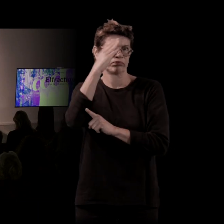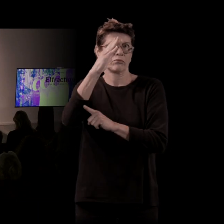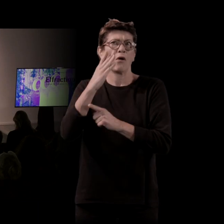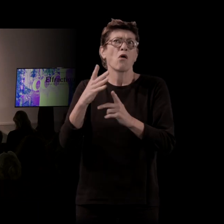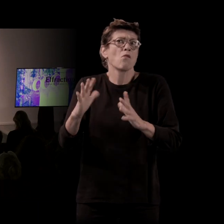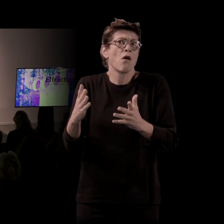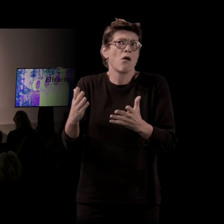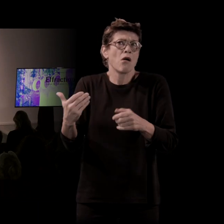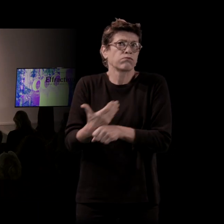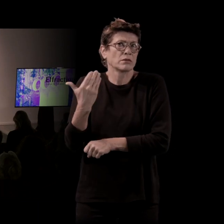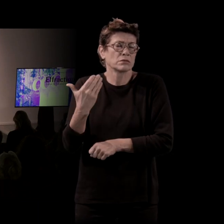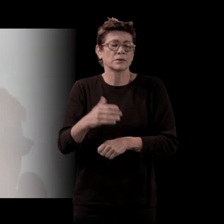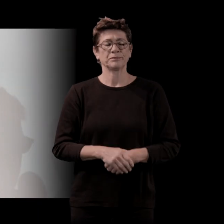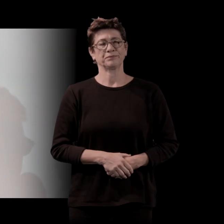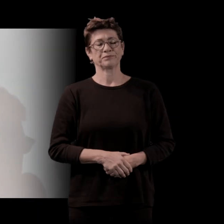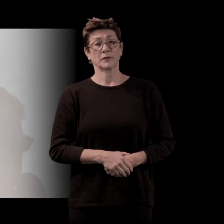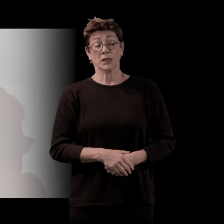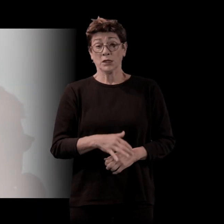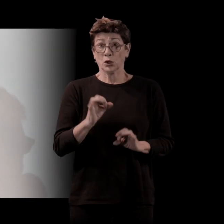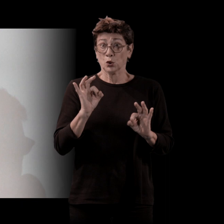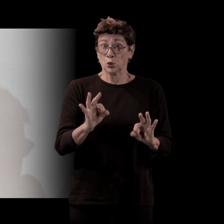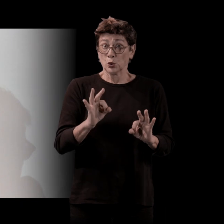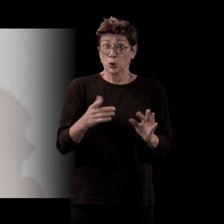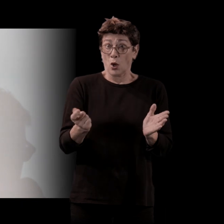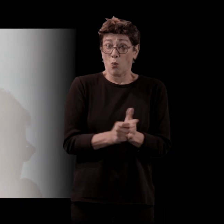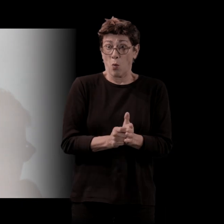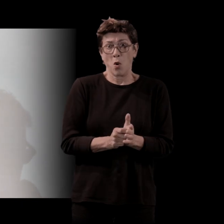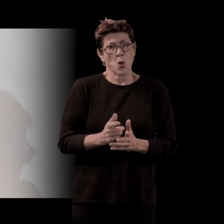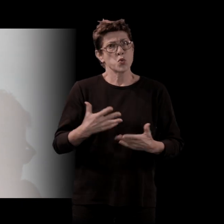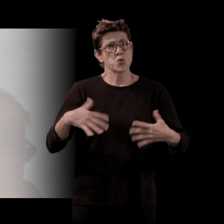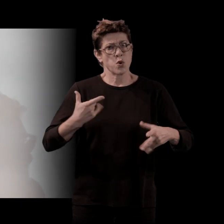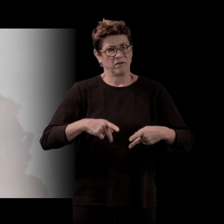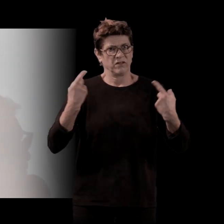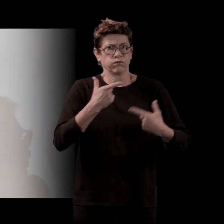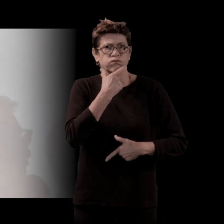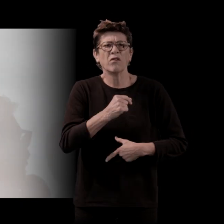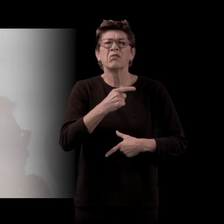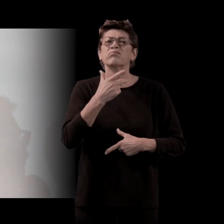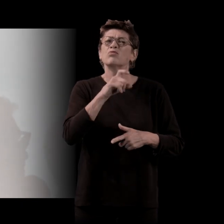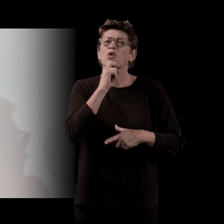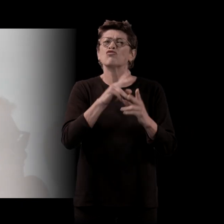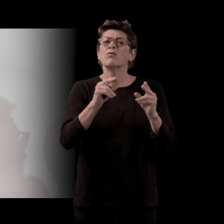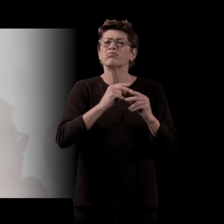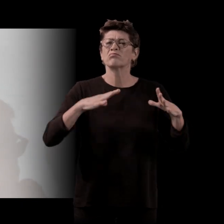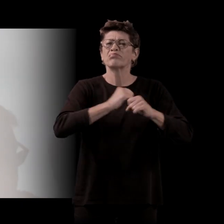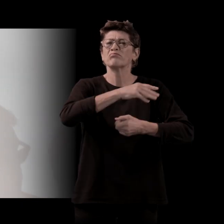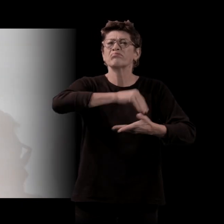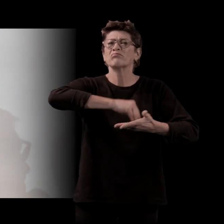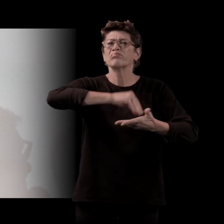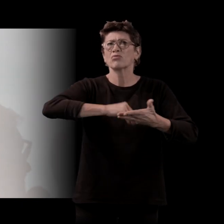À ce moment-là, vraiment, j'avais une vie assez difficile. Je faisais donc ces procès-verbaux trois semaines par mois, toute la journée, à écrire